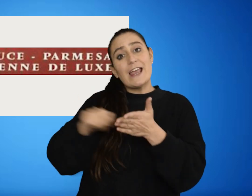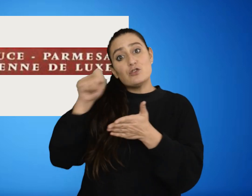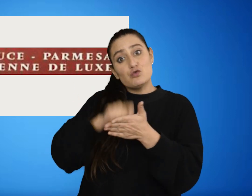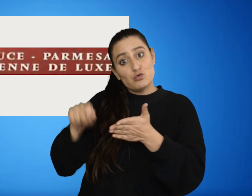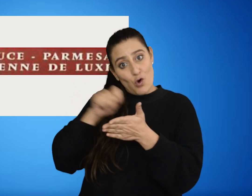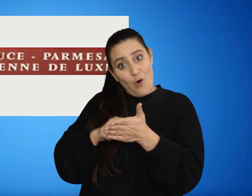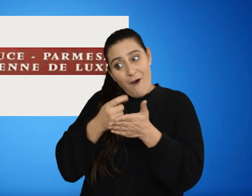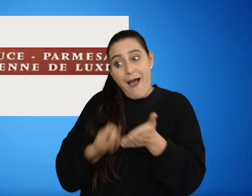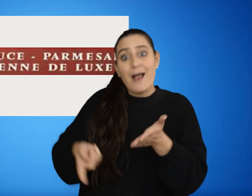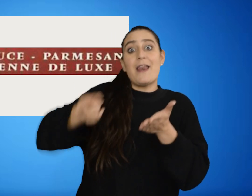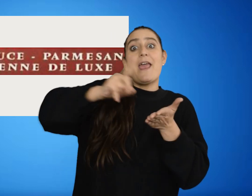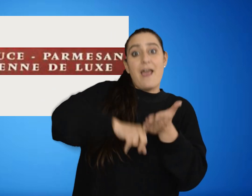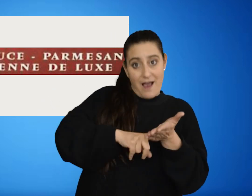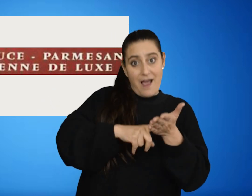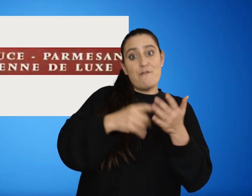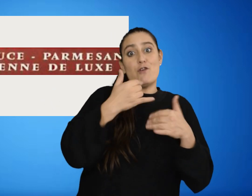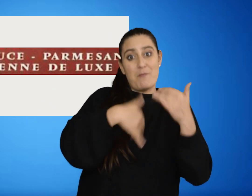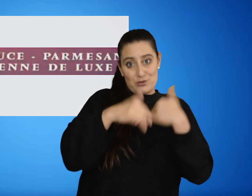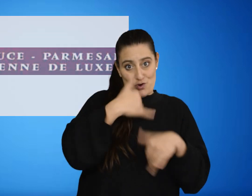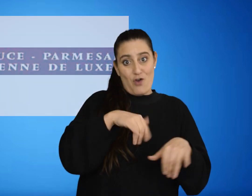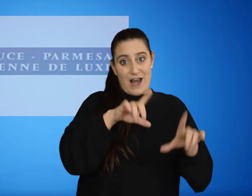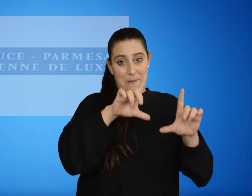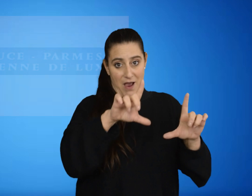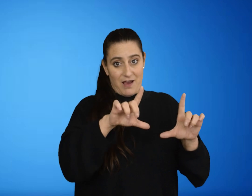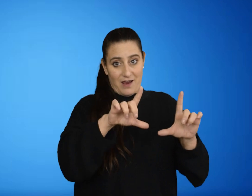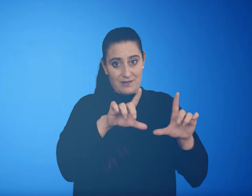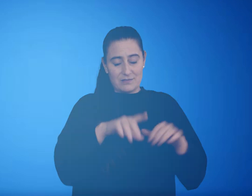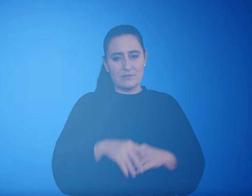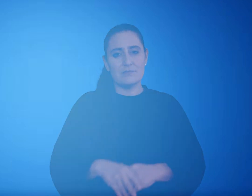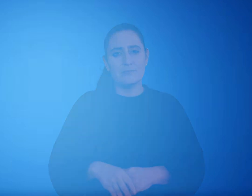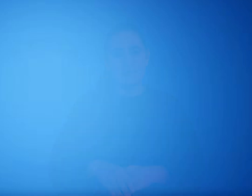es el texto el que añade información inédita a la imagen?